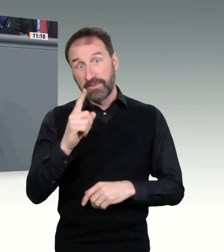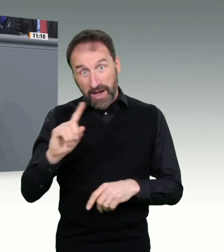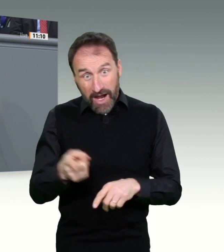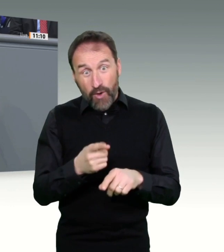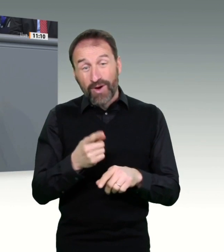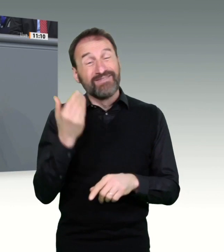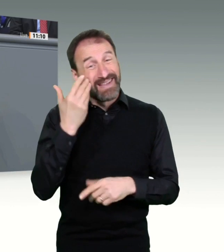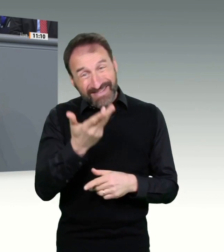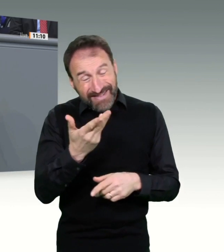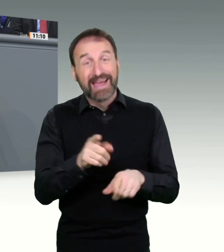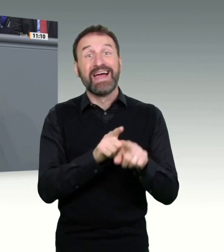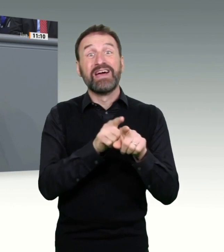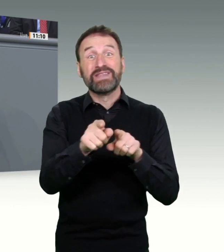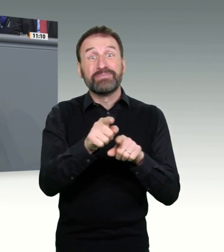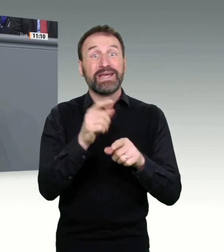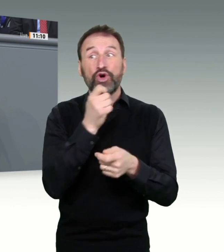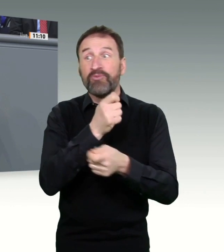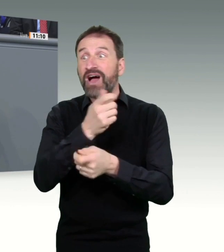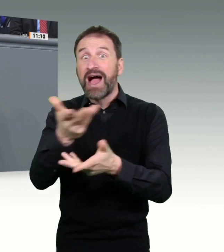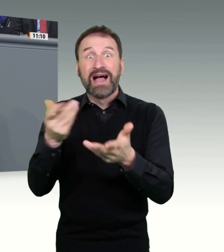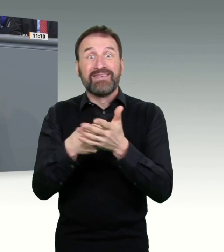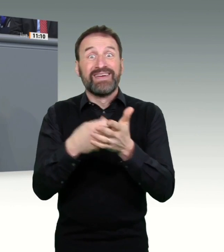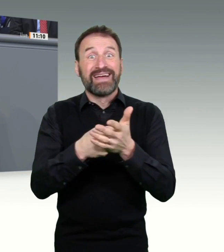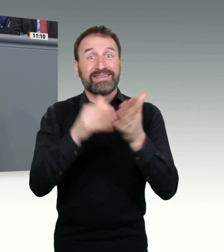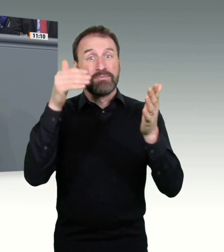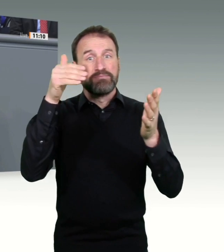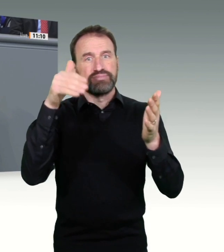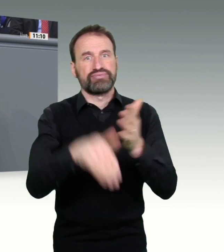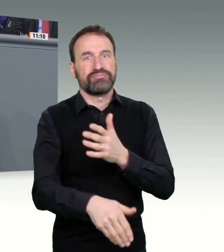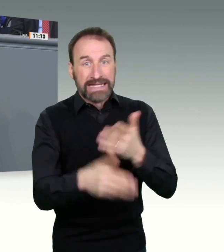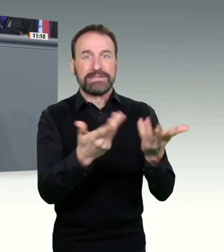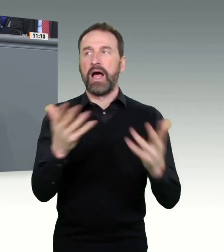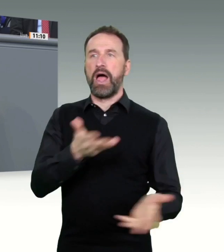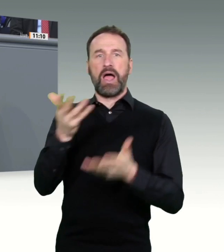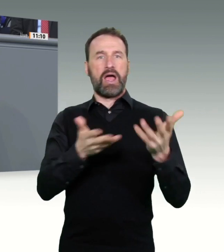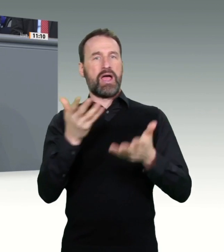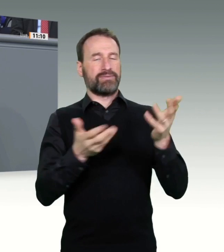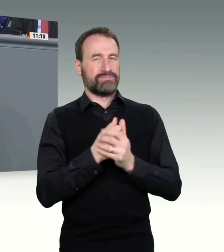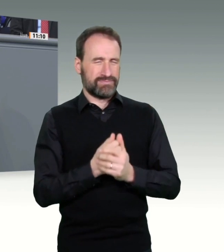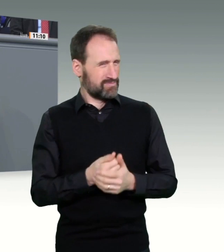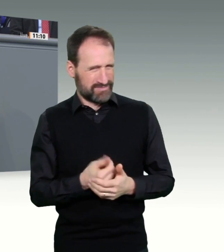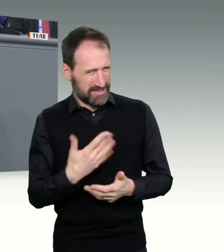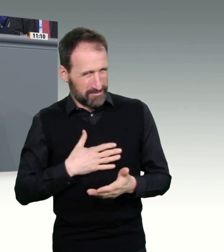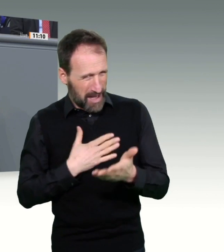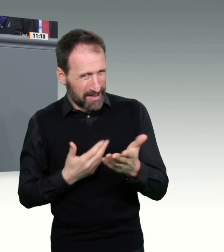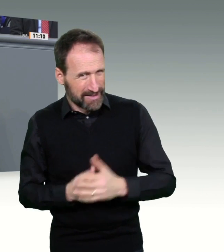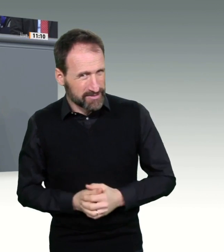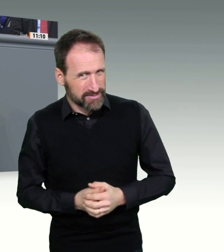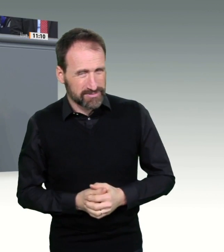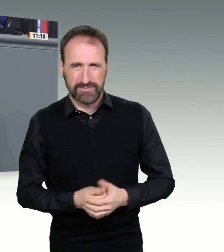peinlich? Jetzt ist der Staat als Anker gefragt. So äußerte sich nicht etwa Jens Spahn,